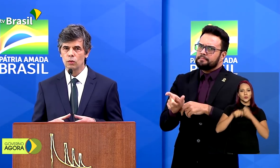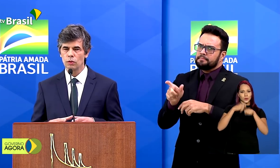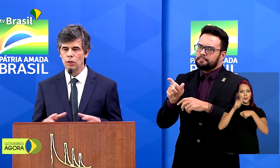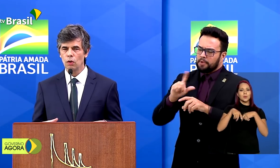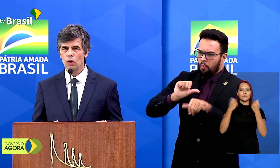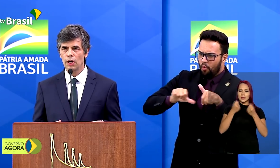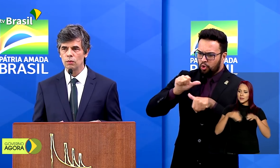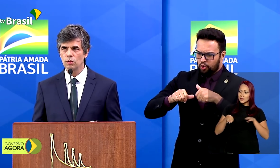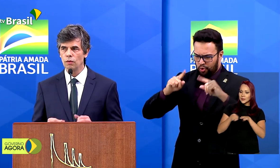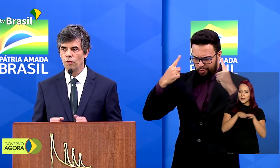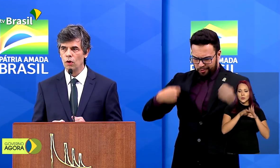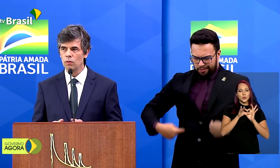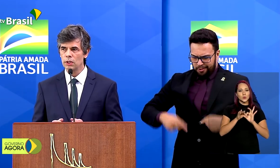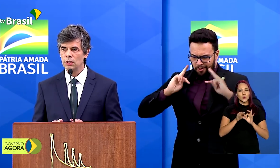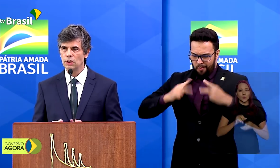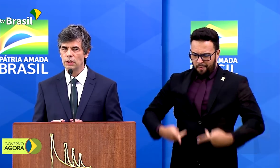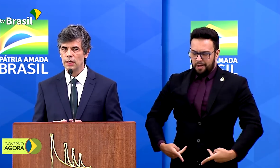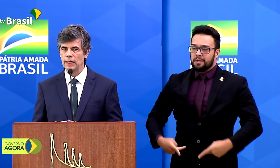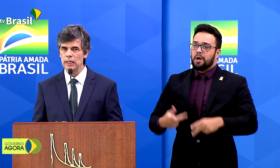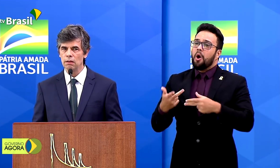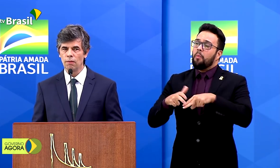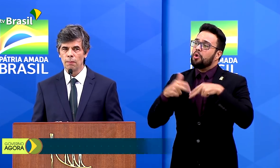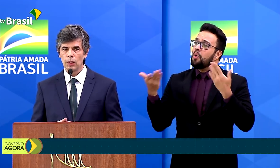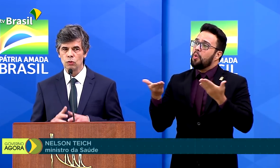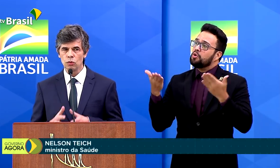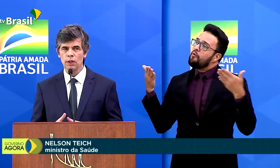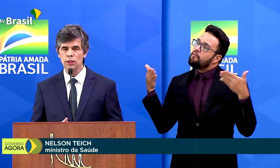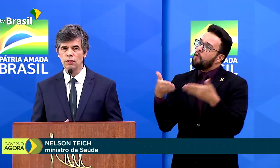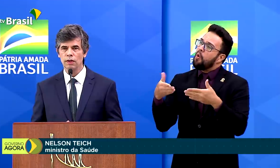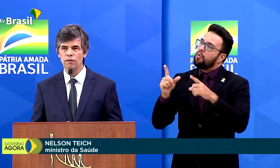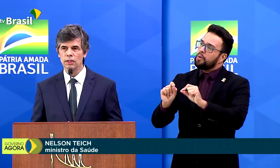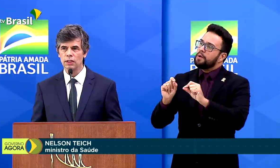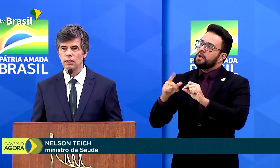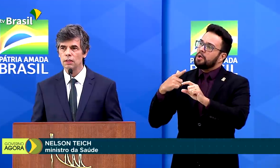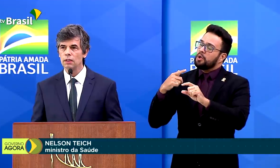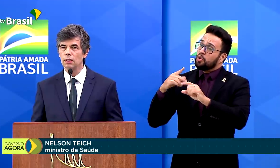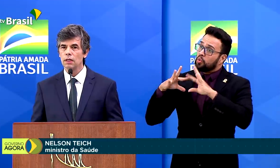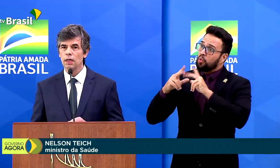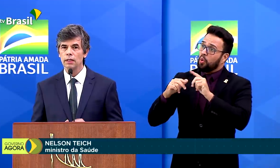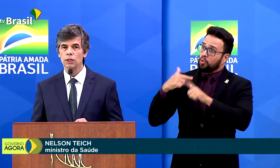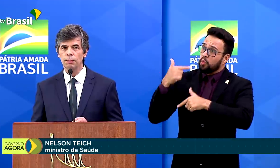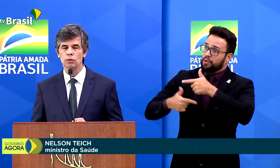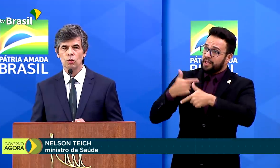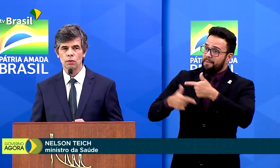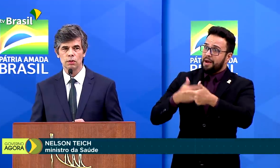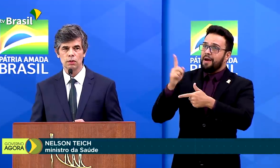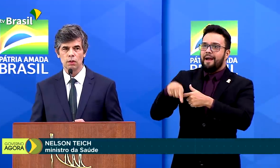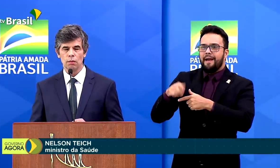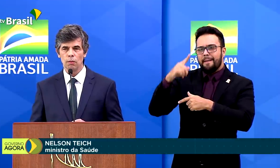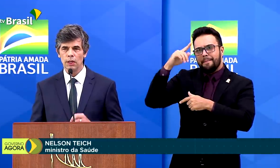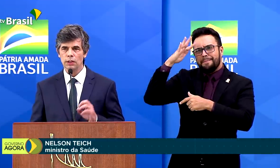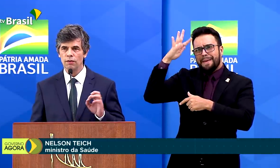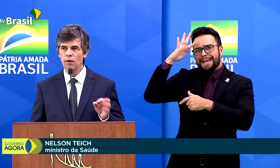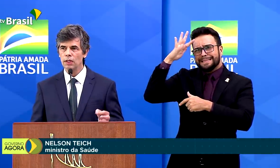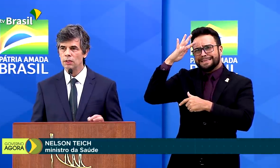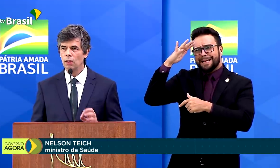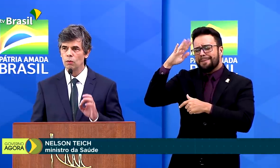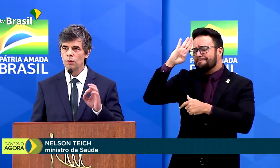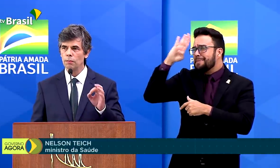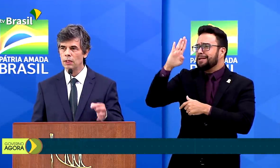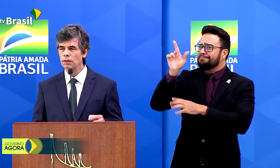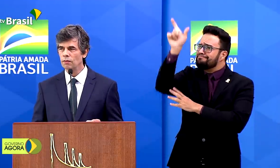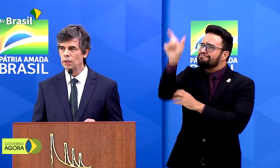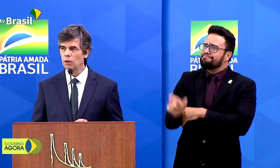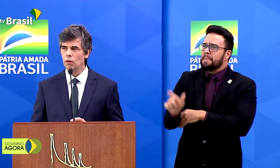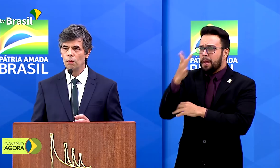tem que andar juntos. O foco que a gente tem aqui, em tudo que a gente vai fazer, é nas pessoas. Por mais que você fale em